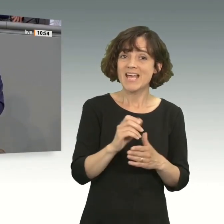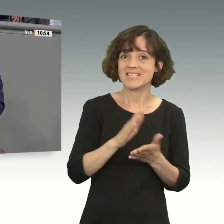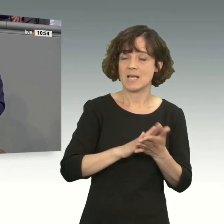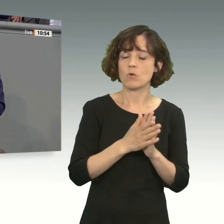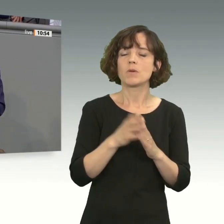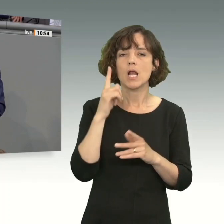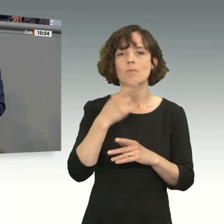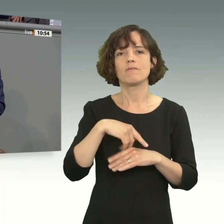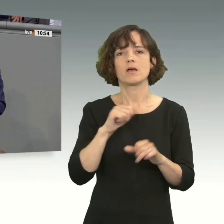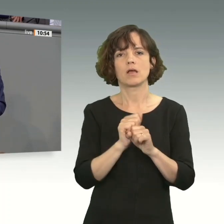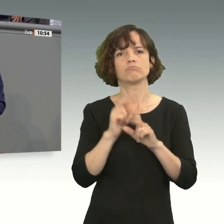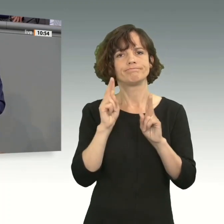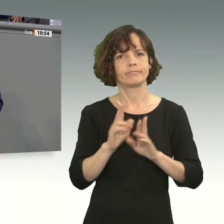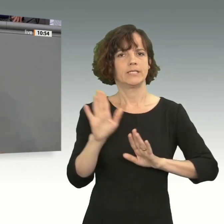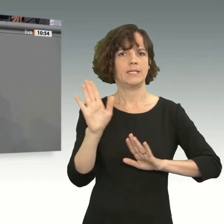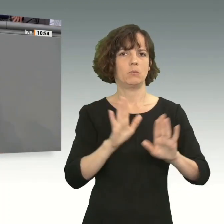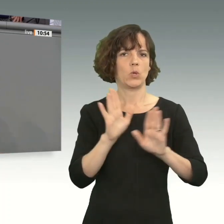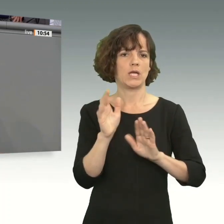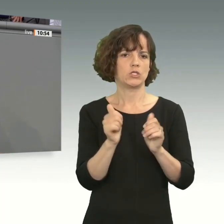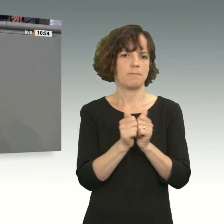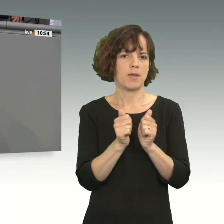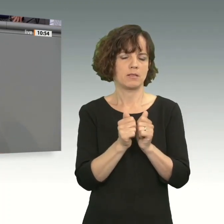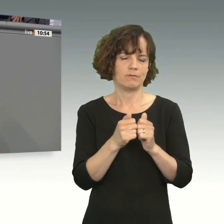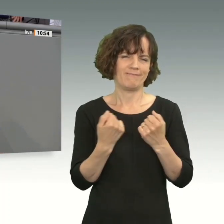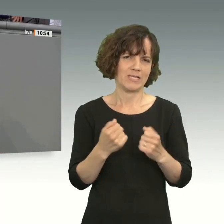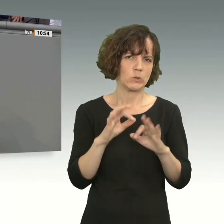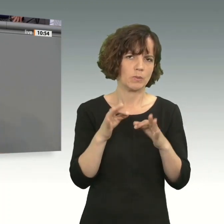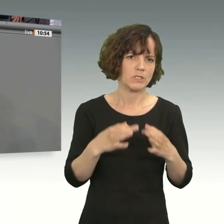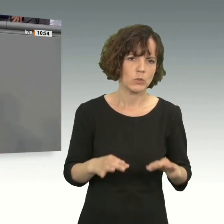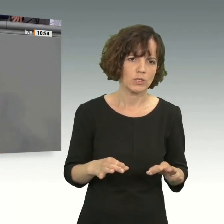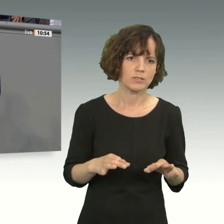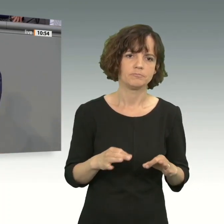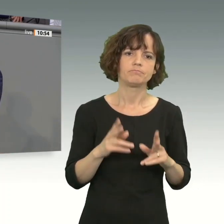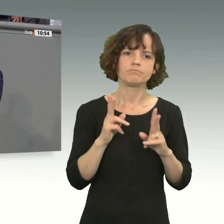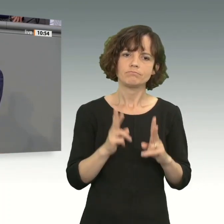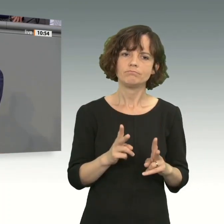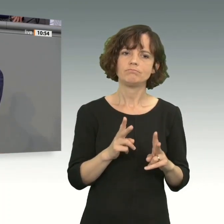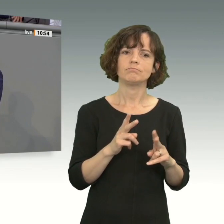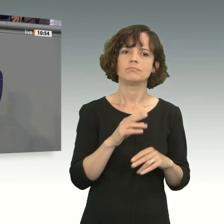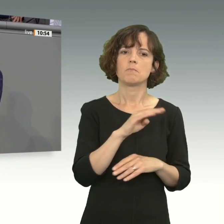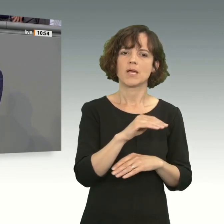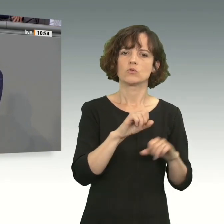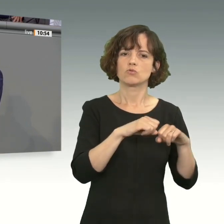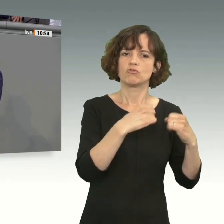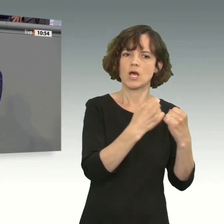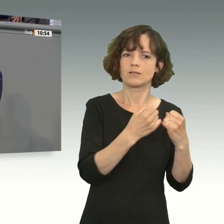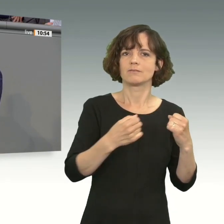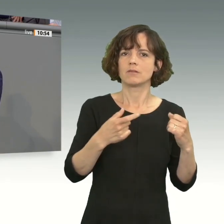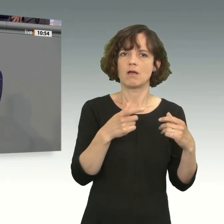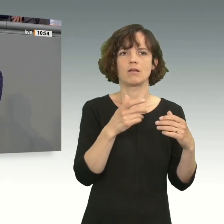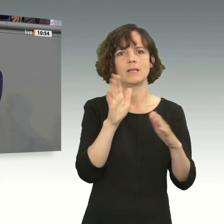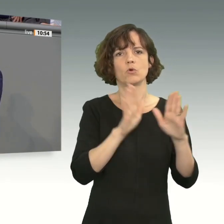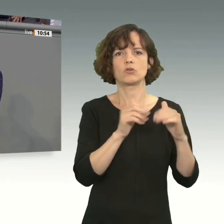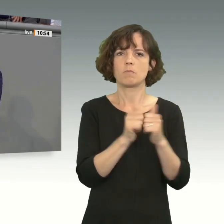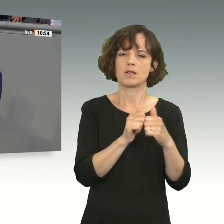wir können demokratische Partner, davon bin ich überzeugt, in den Mercosur-Staaten unsere demokratischen